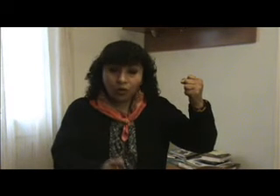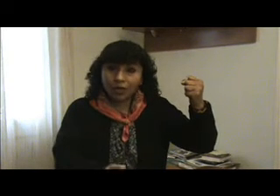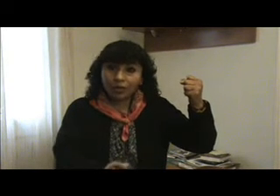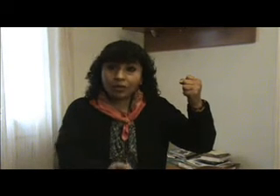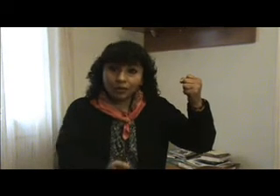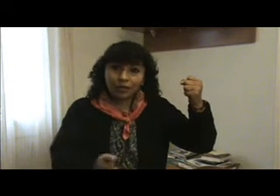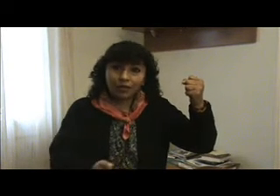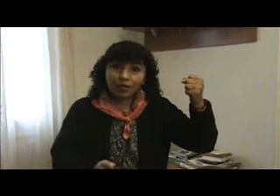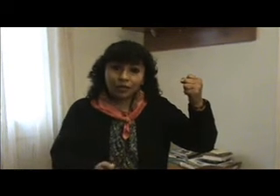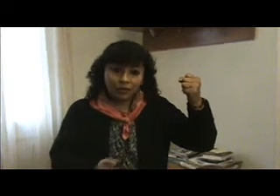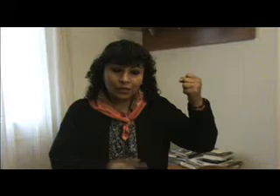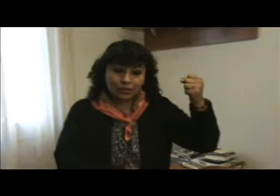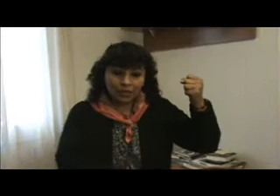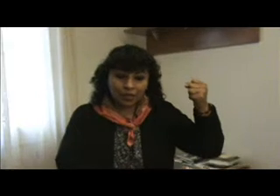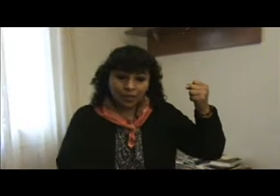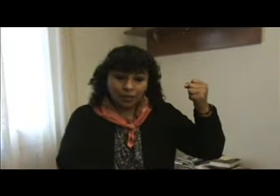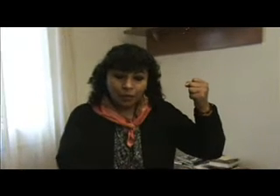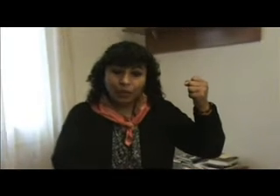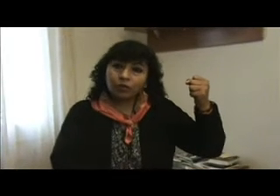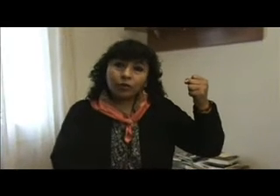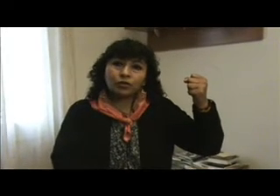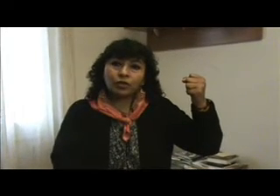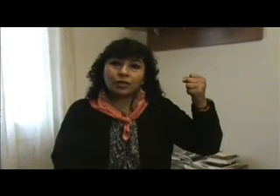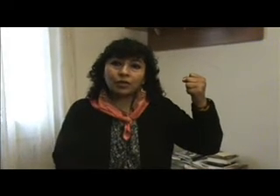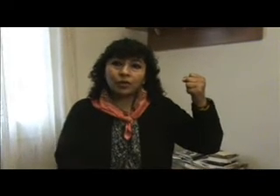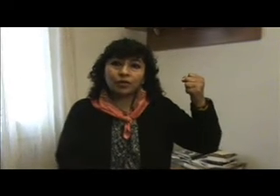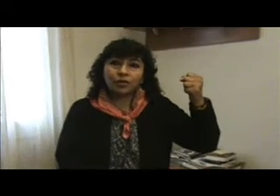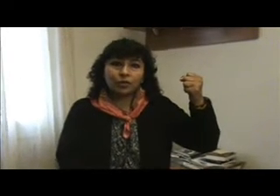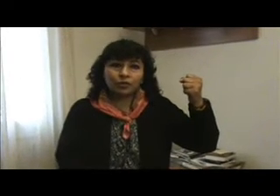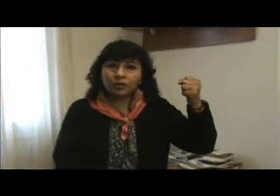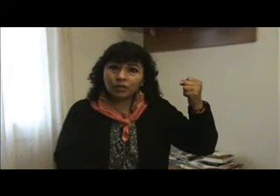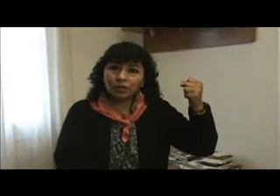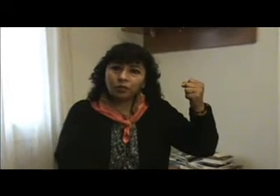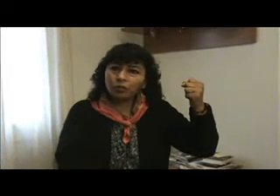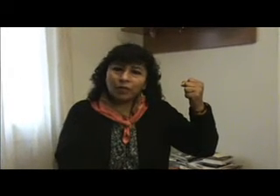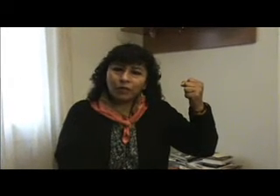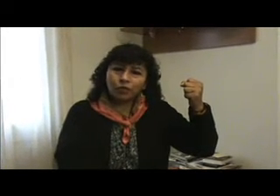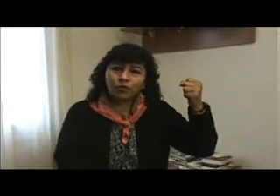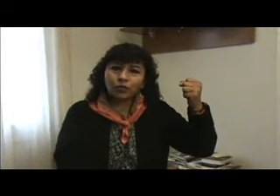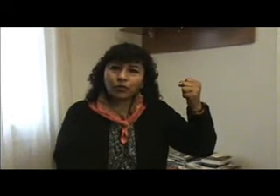ahora les está poniendo más órdenes de aprehensión. Entonces, es un mentiroso.